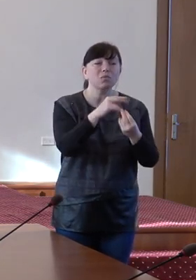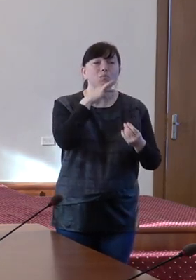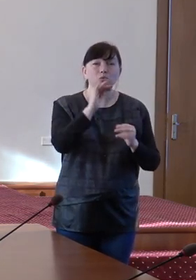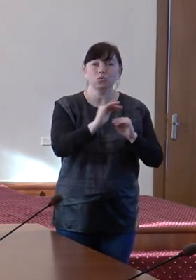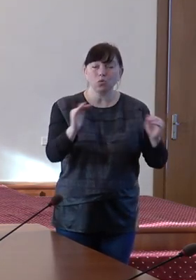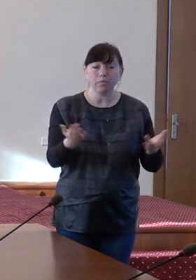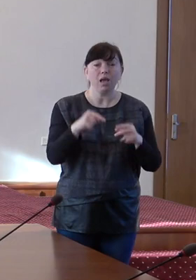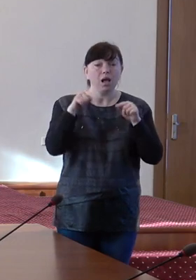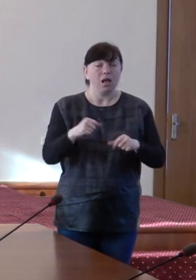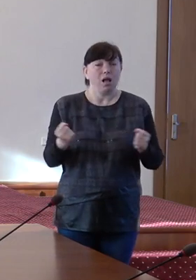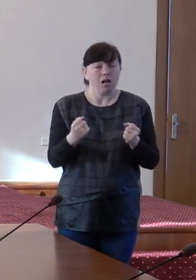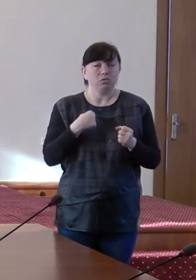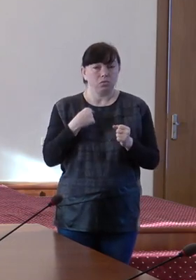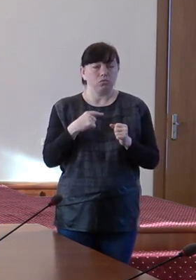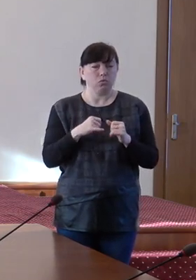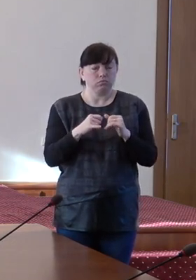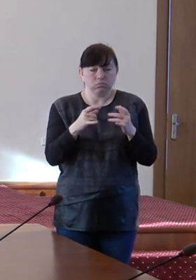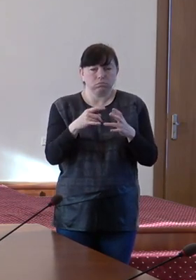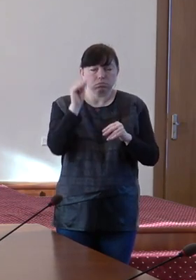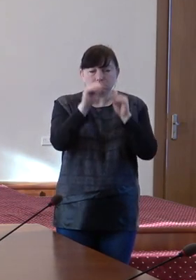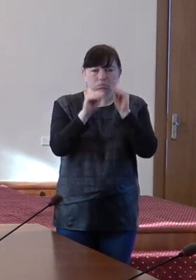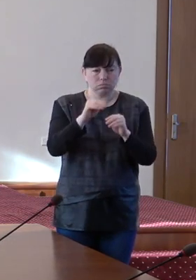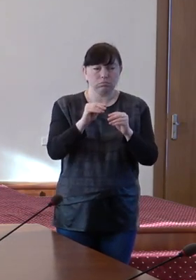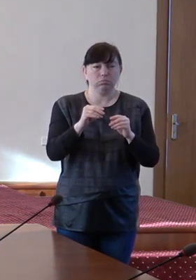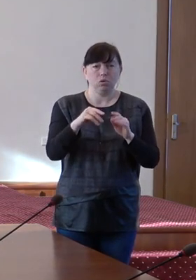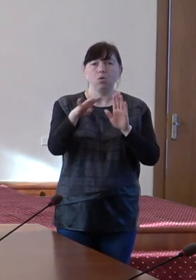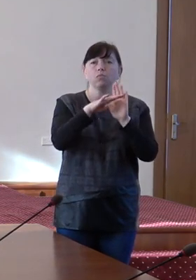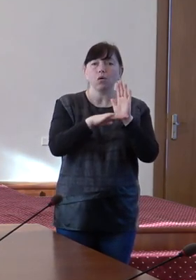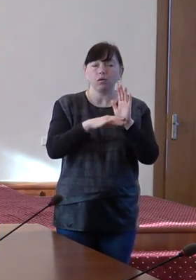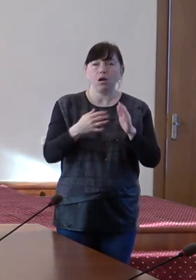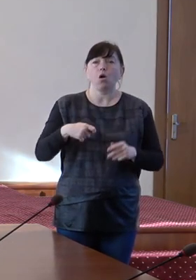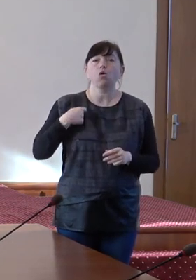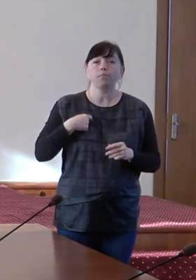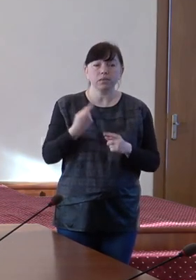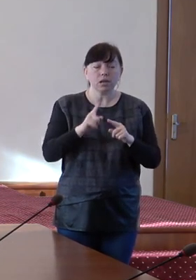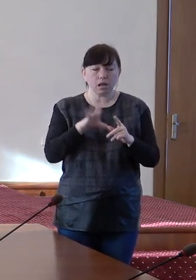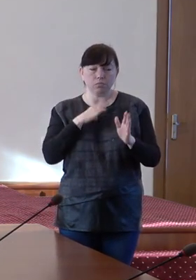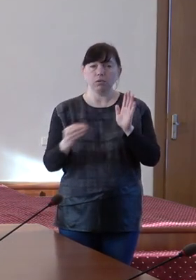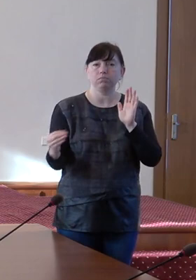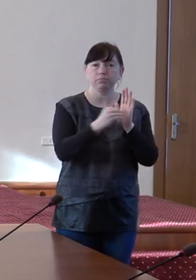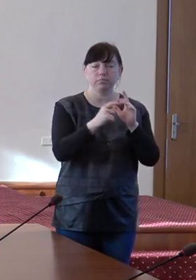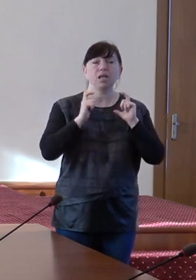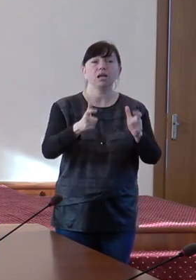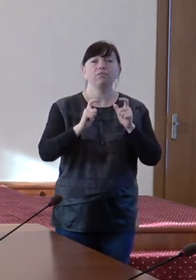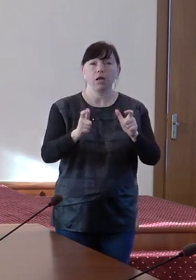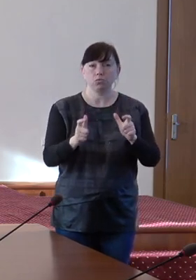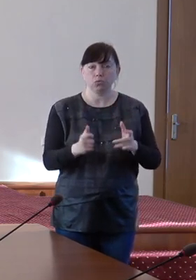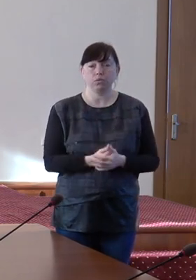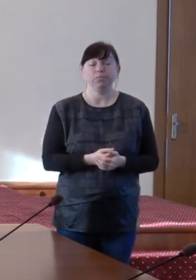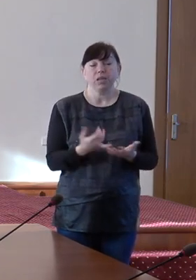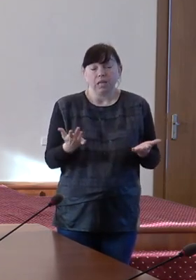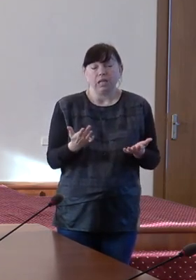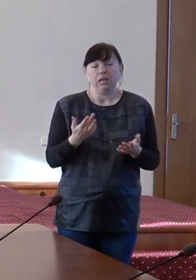Iarna aceasta am dezvoltat un întreg sistem de compensații țintite în factură. Într-un fel,